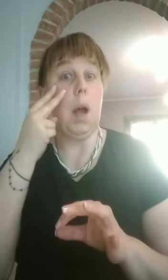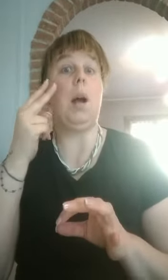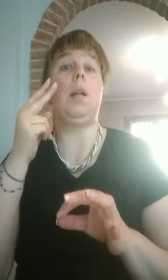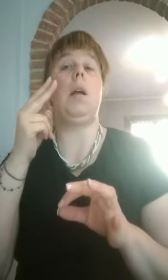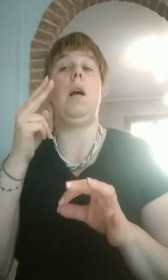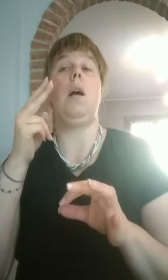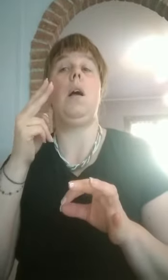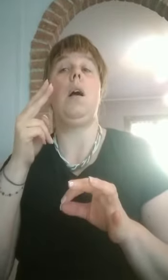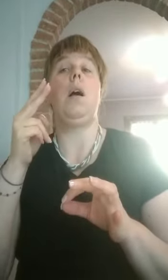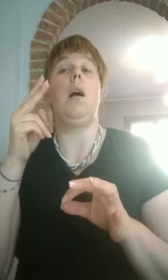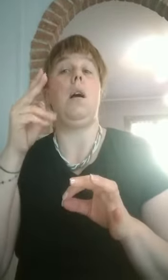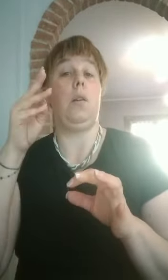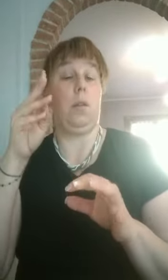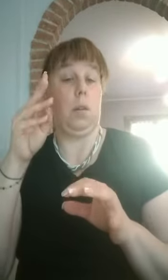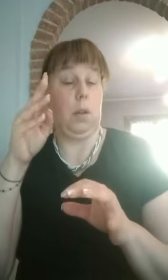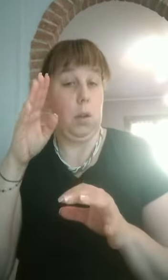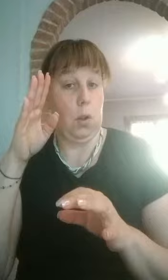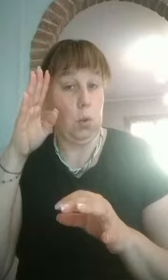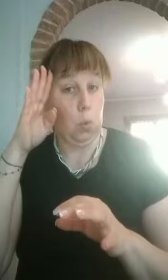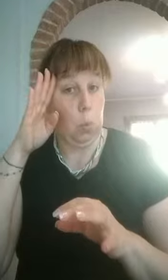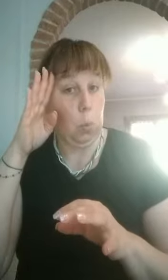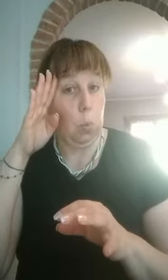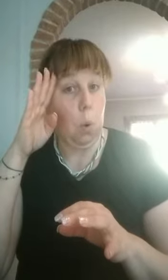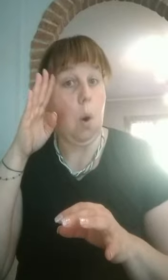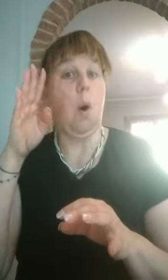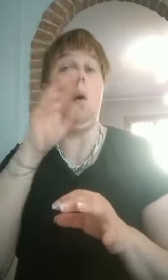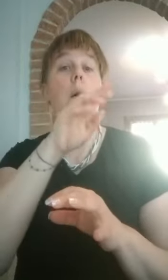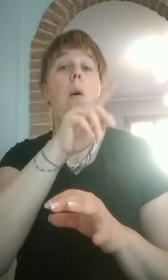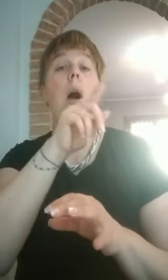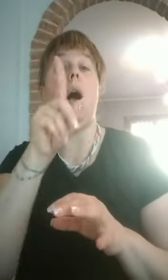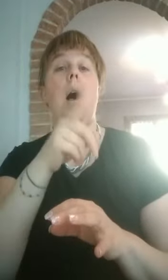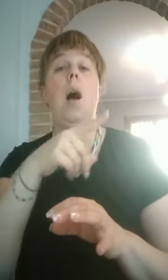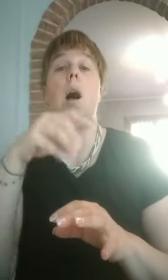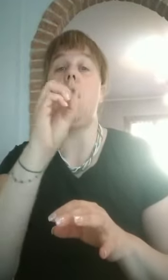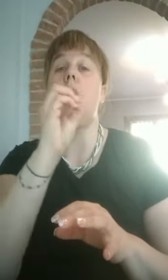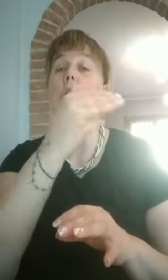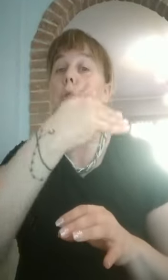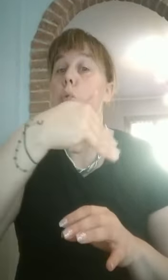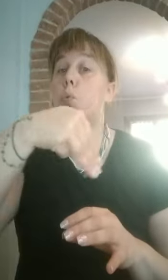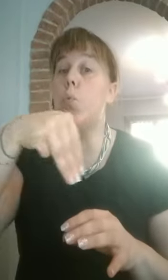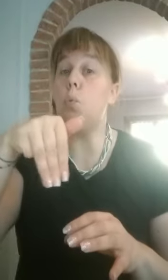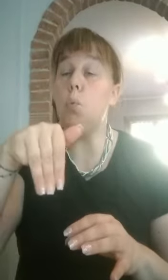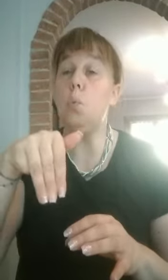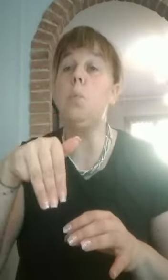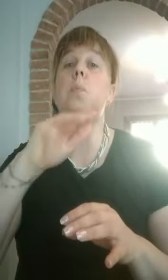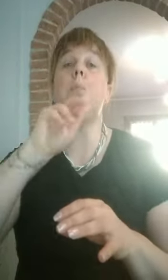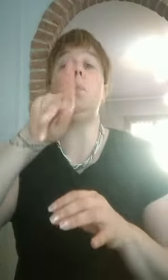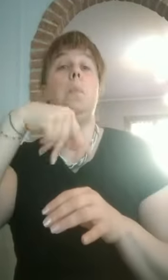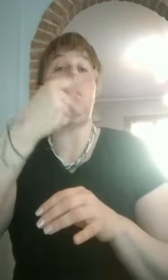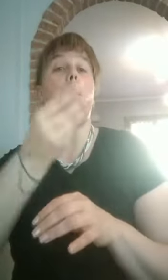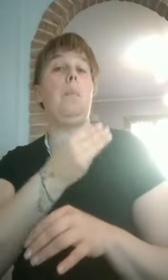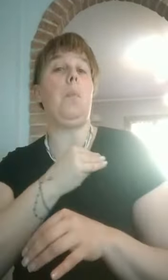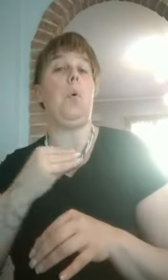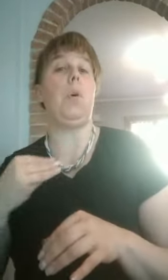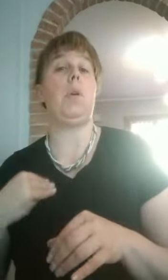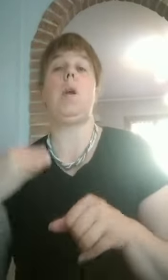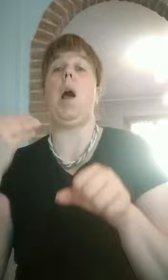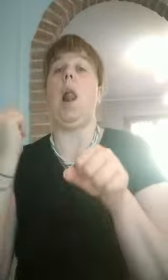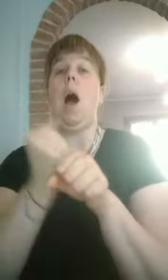vediamo anche su Zoom, così vediamo cosa state preparando. E preparatevi con la poesia, con il lavoretto e con